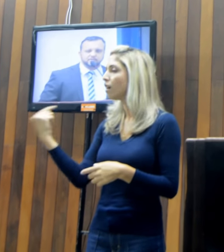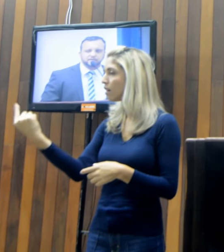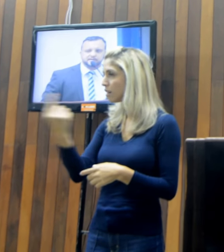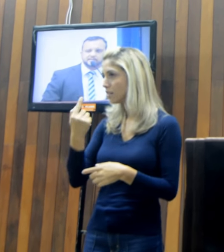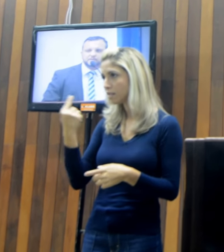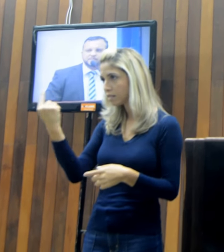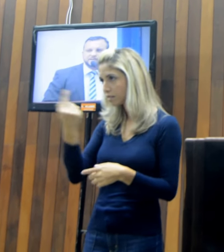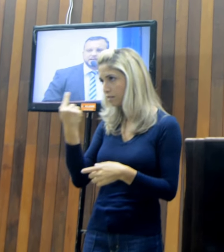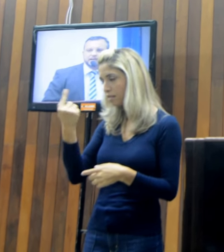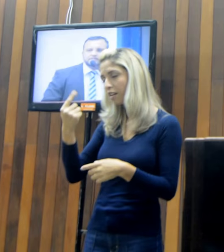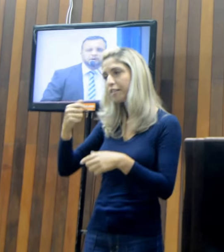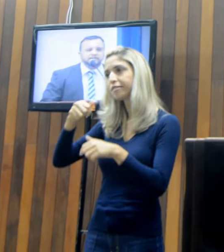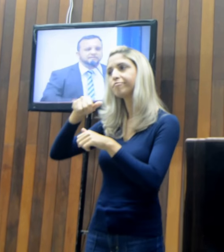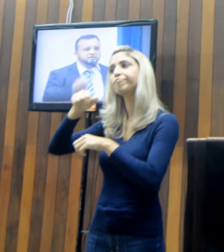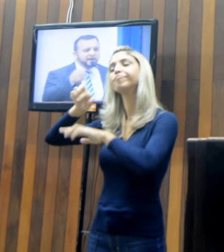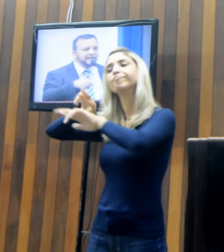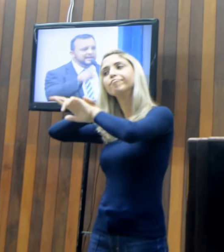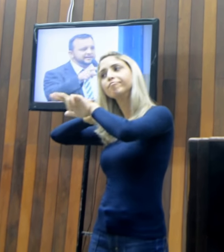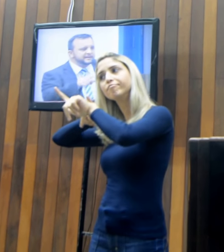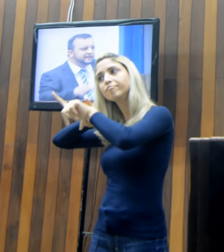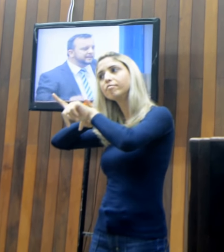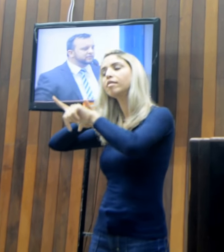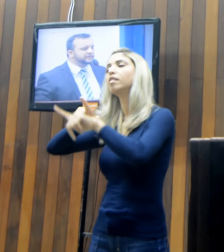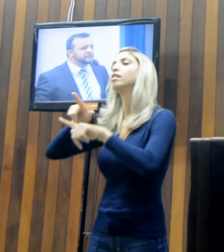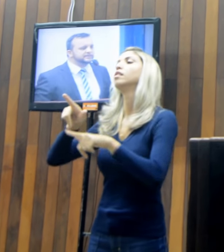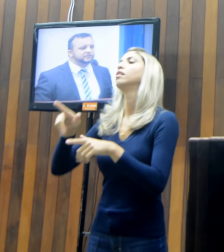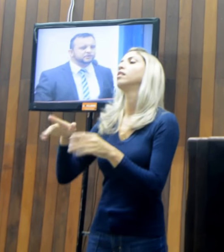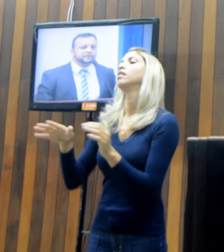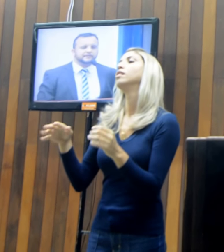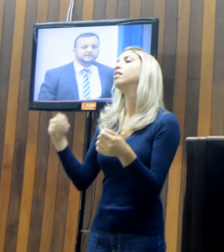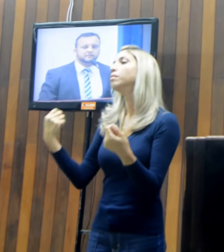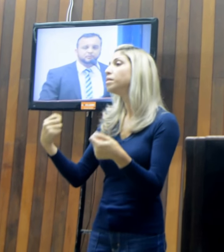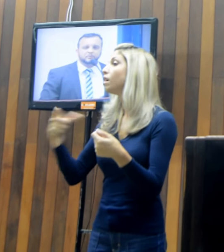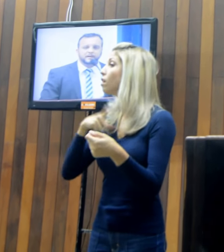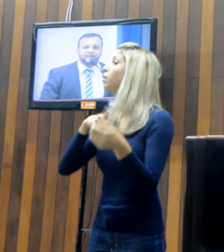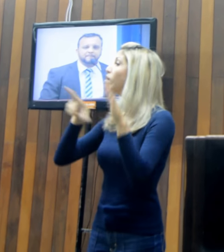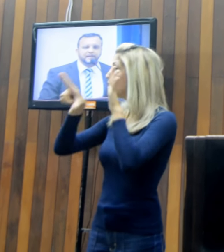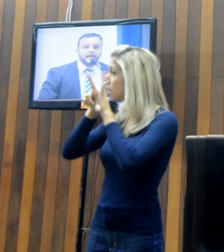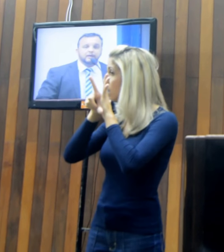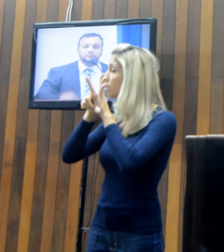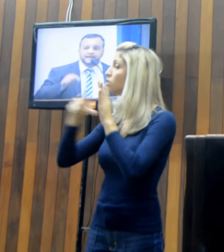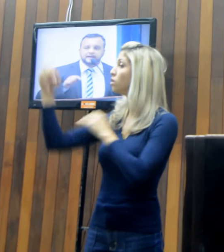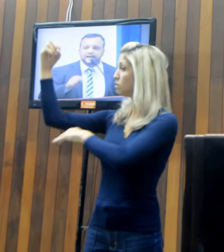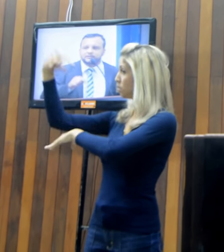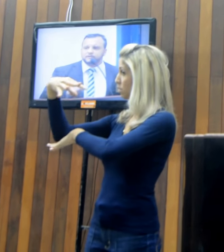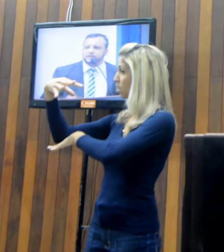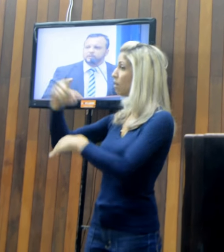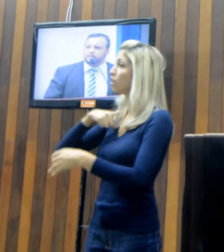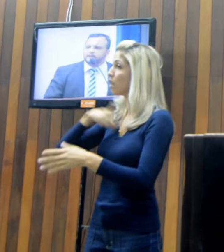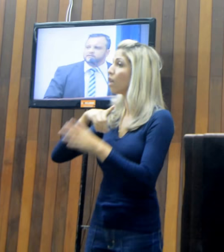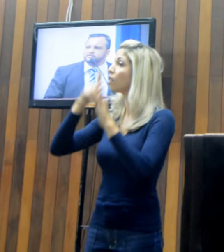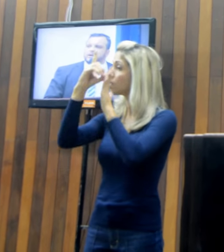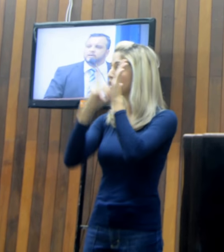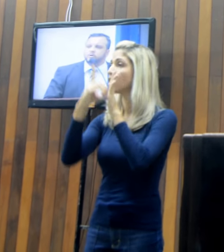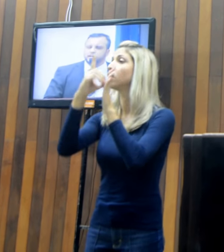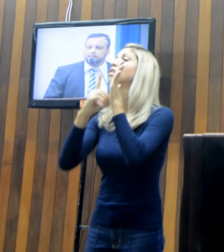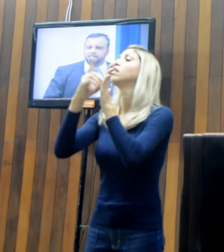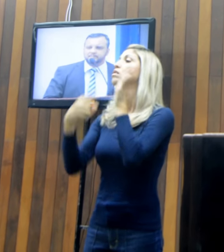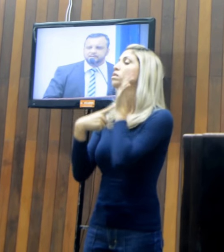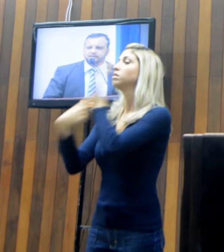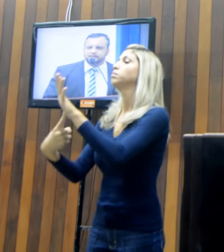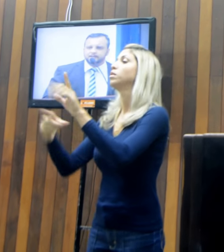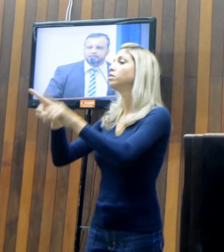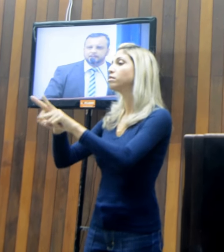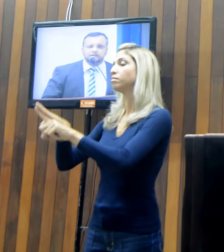outras do Brasil, embora seja uma lei que cria a contribuição de iluminação pública, é um decreto que regulamenta a sua alíquota.